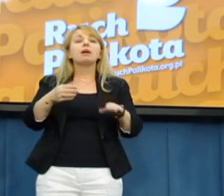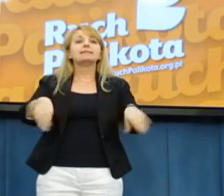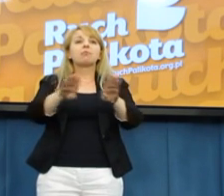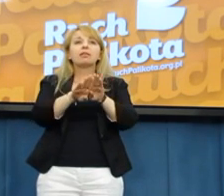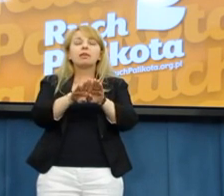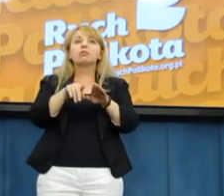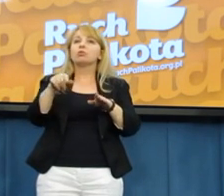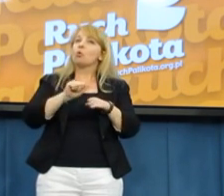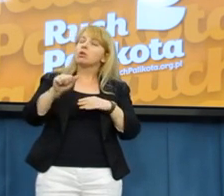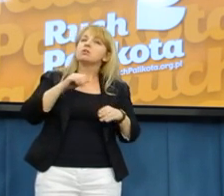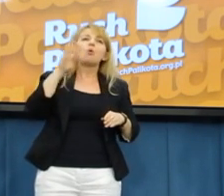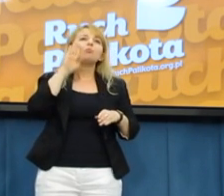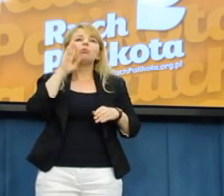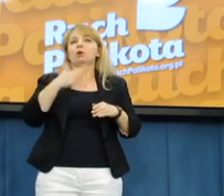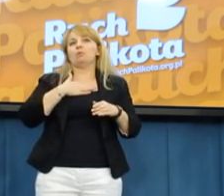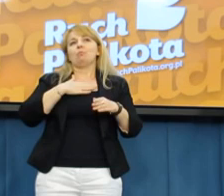2013.